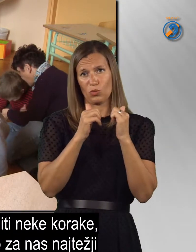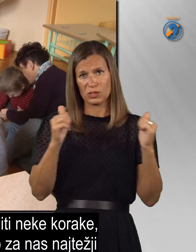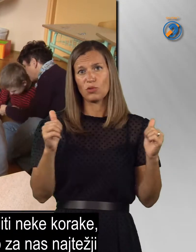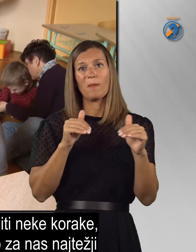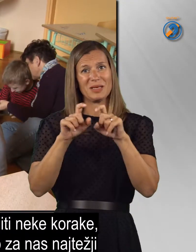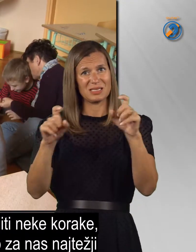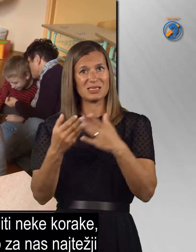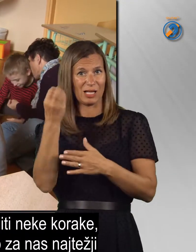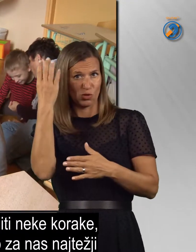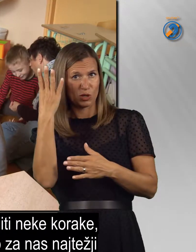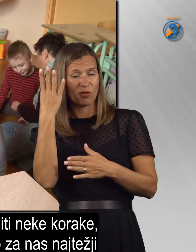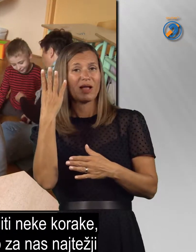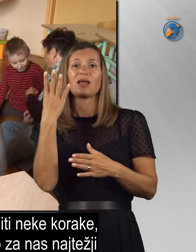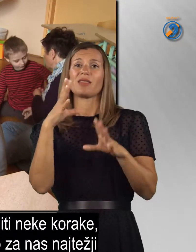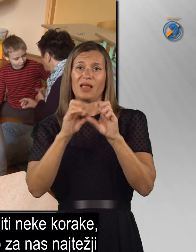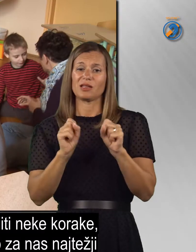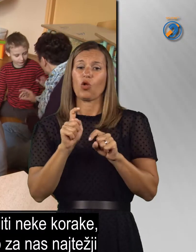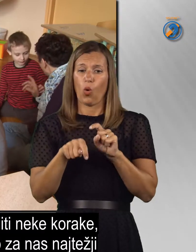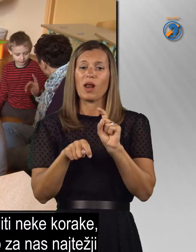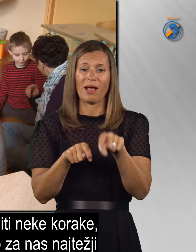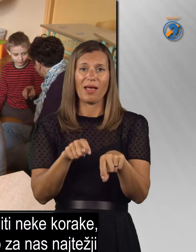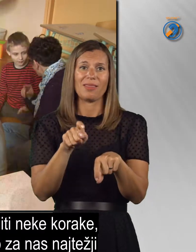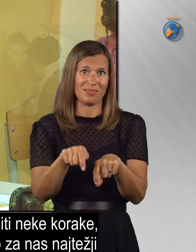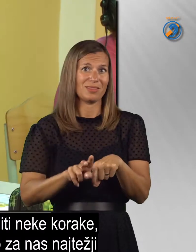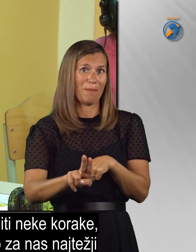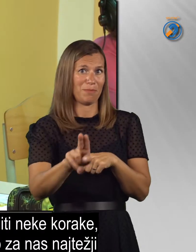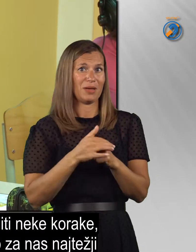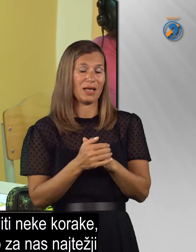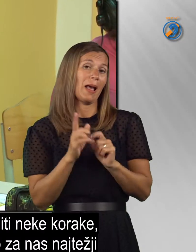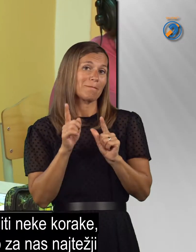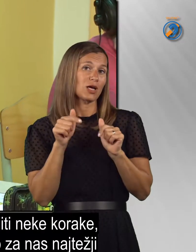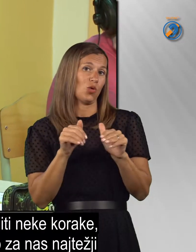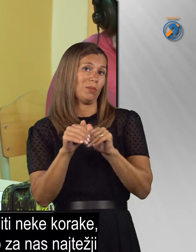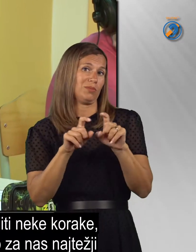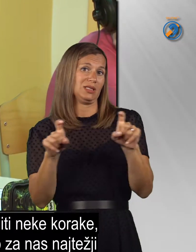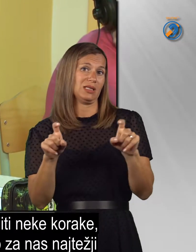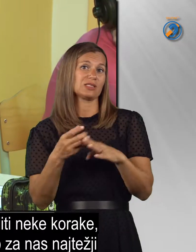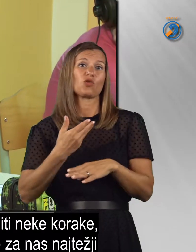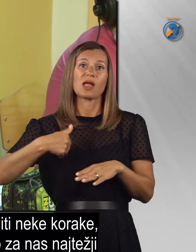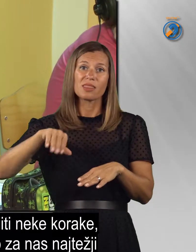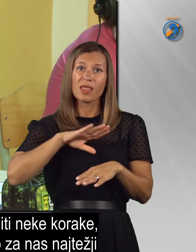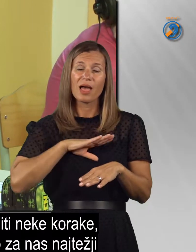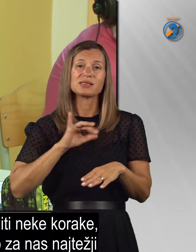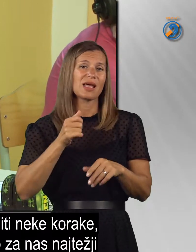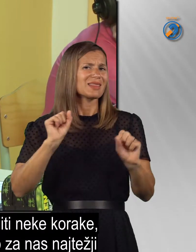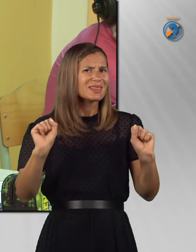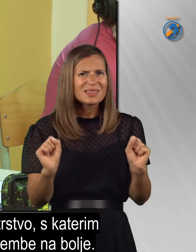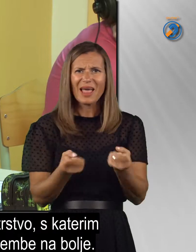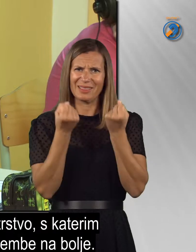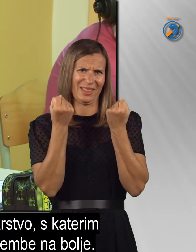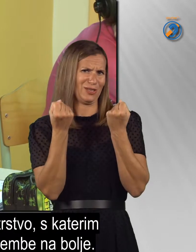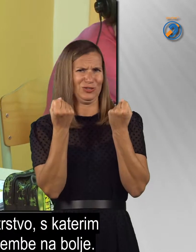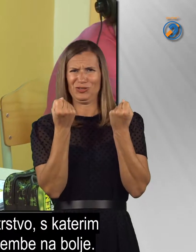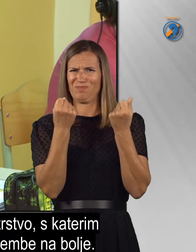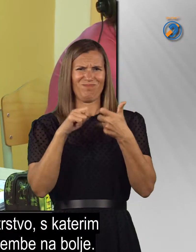izbežovanje narediti neke korake naprej, vendar je to ministerstvo za nas najtežji